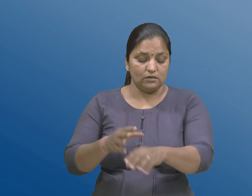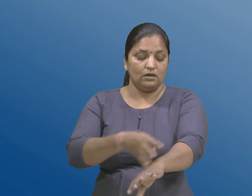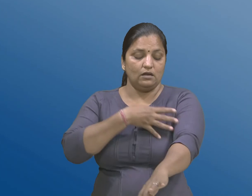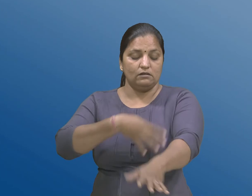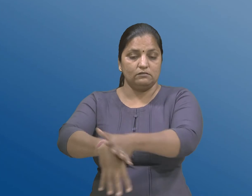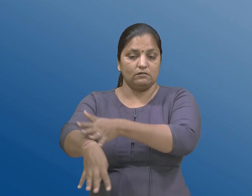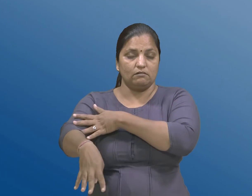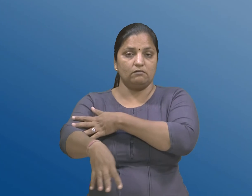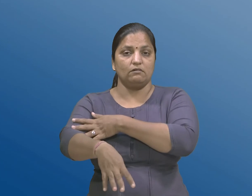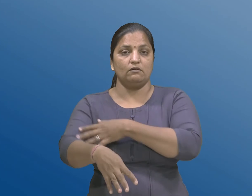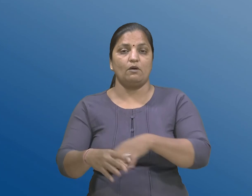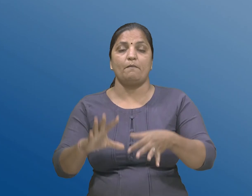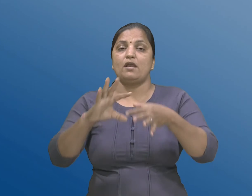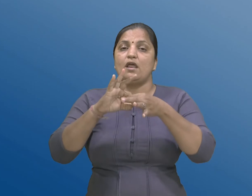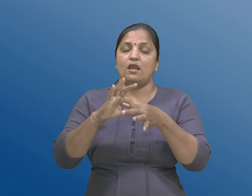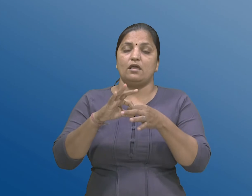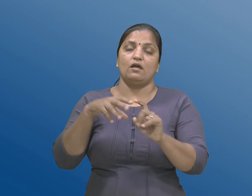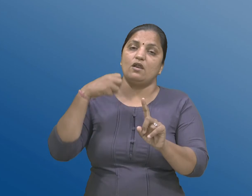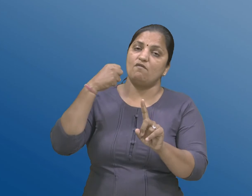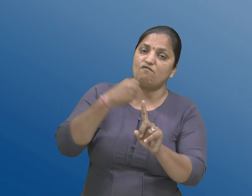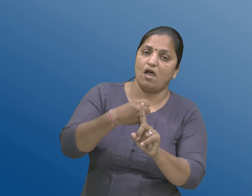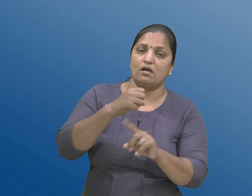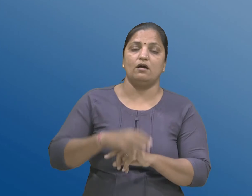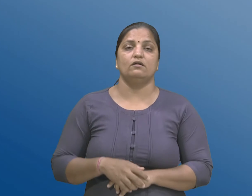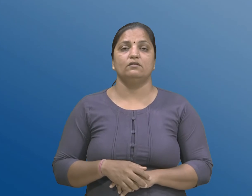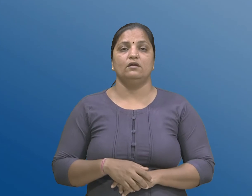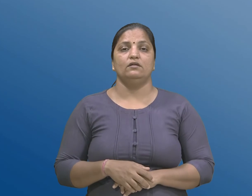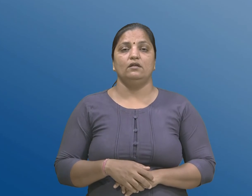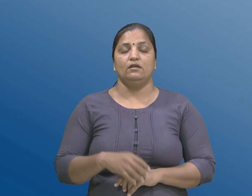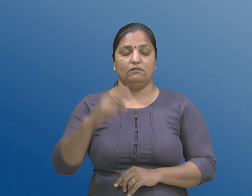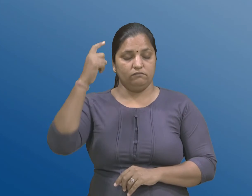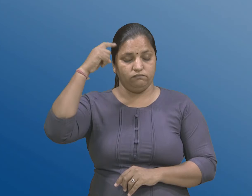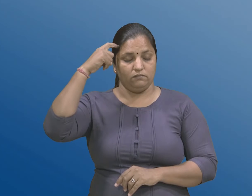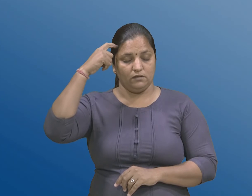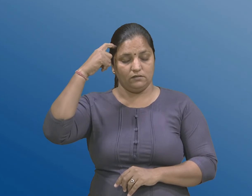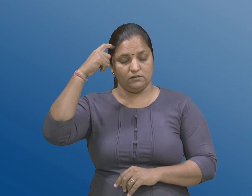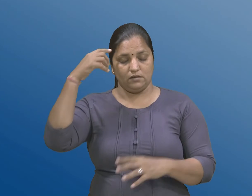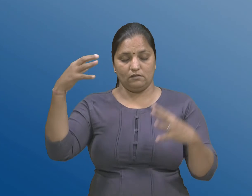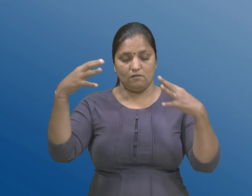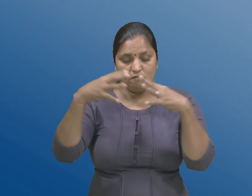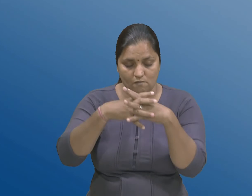पारस्परिक सुमेळ ने असर करती असाध्य मानसिक स्थितिना लक्षणों नो एक समू,